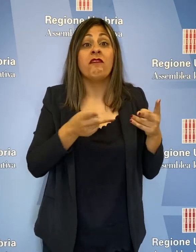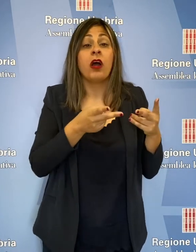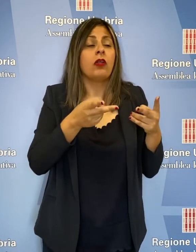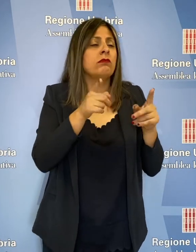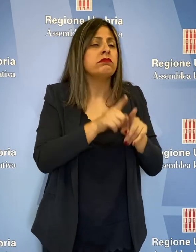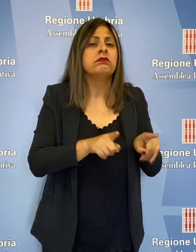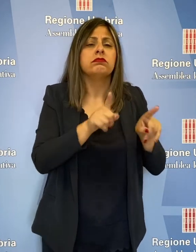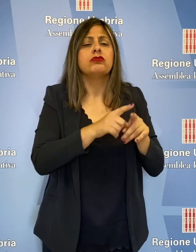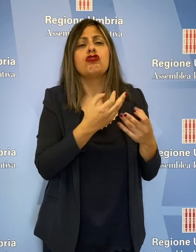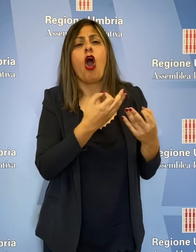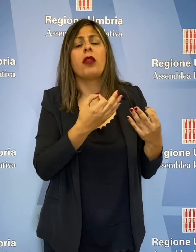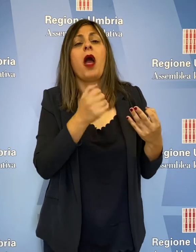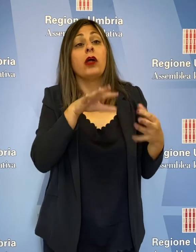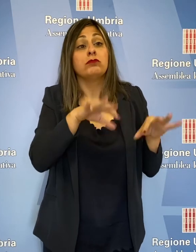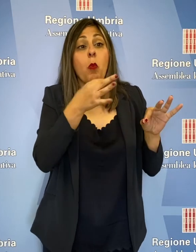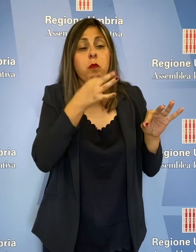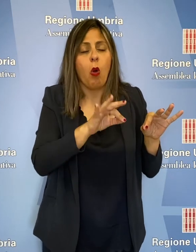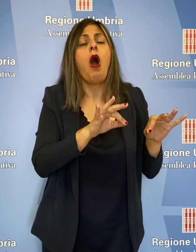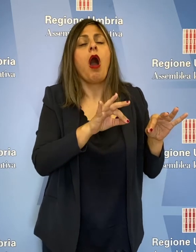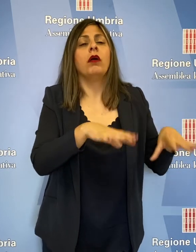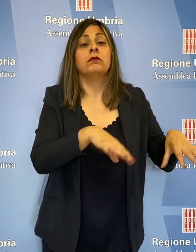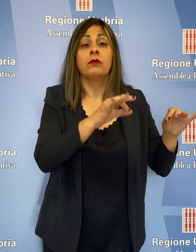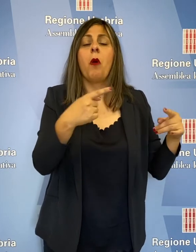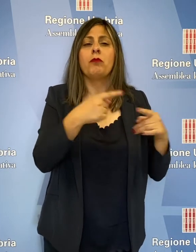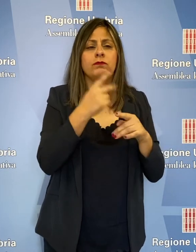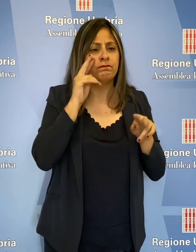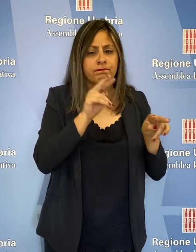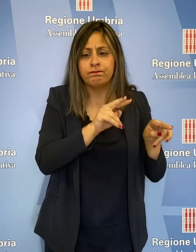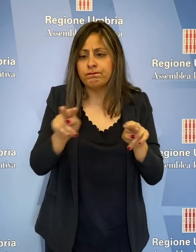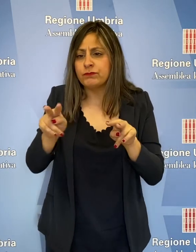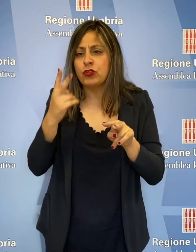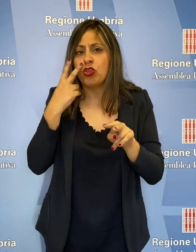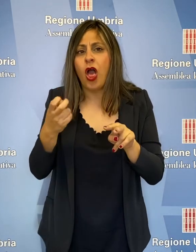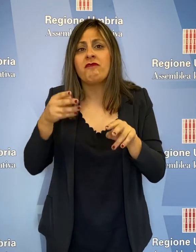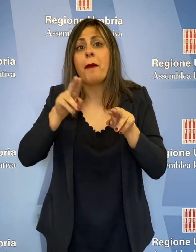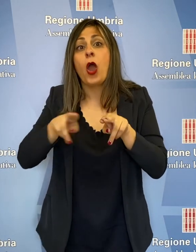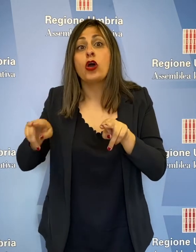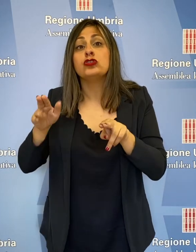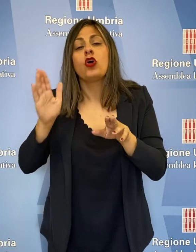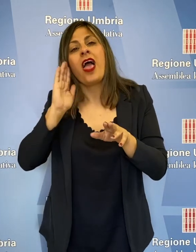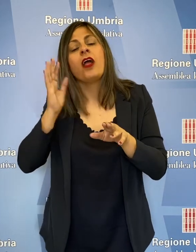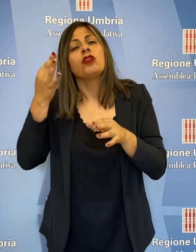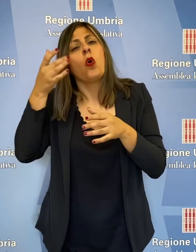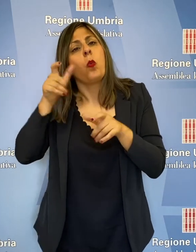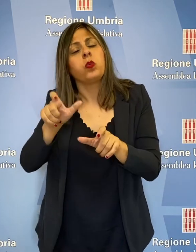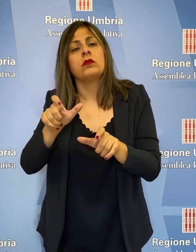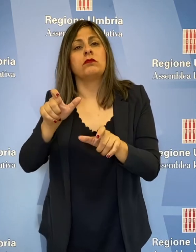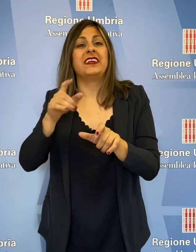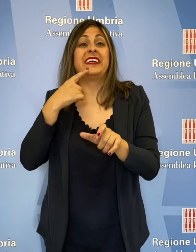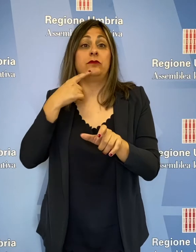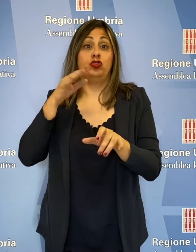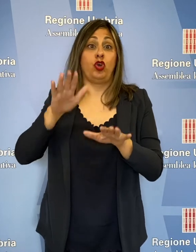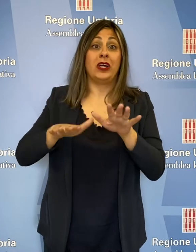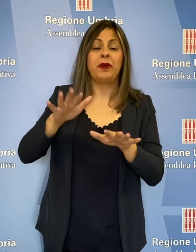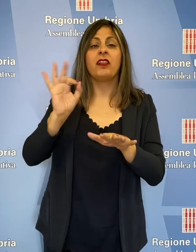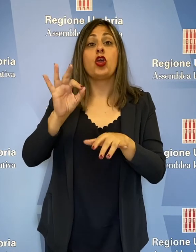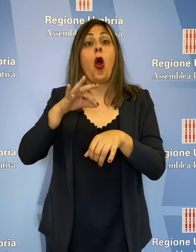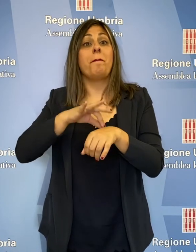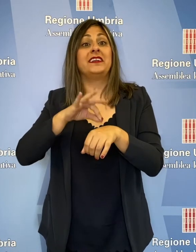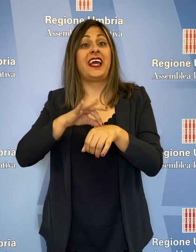ricovero ospedaliero e l'individuazione dei posti letto da dedicare ai pazienti Covid o sospetti tali e quelli da